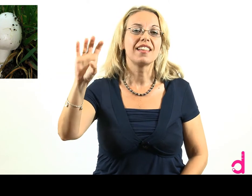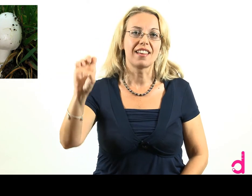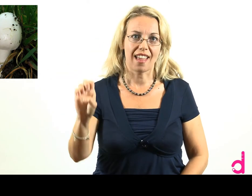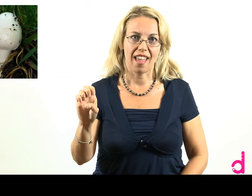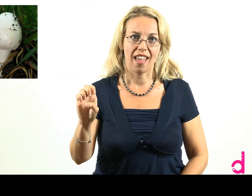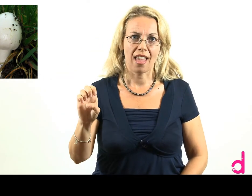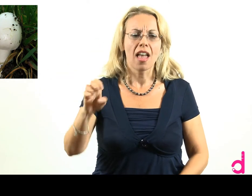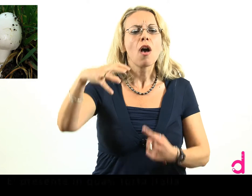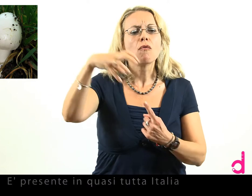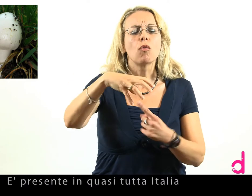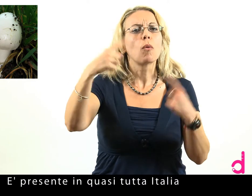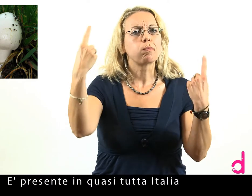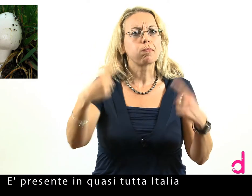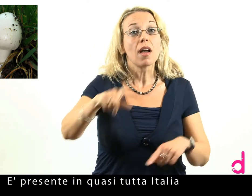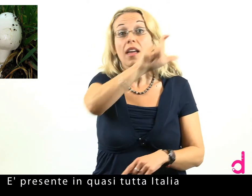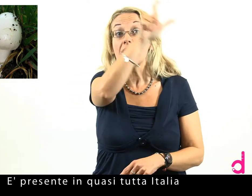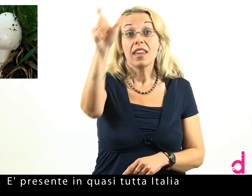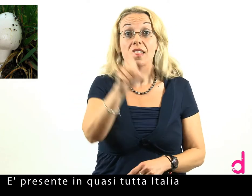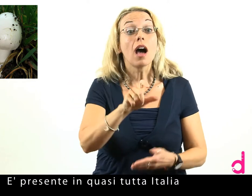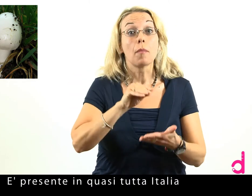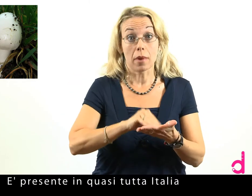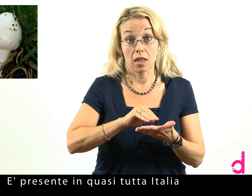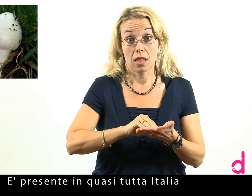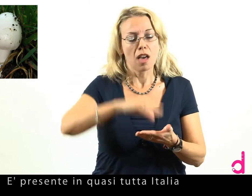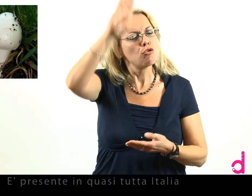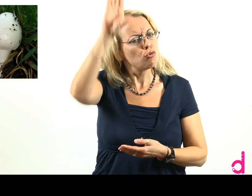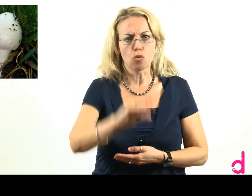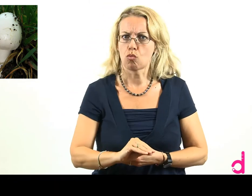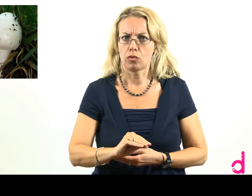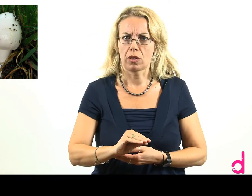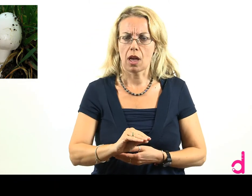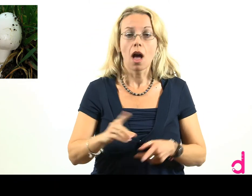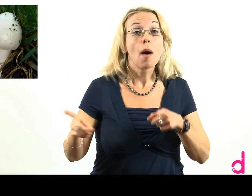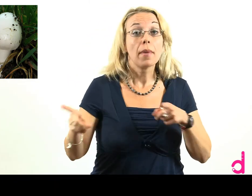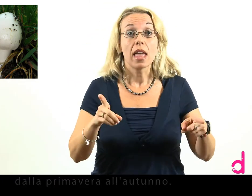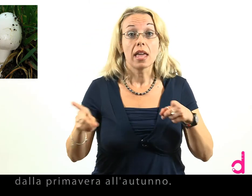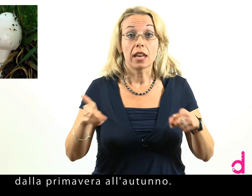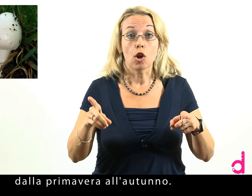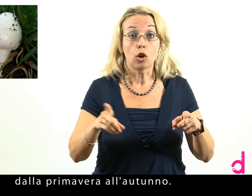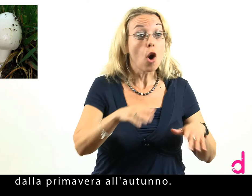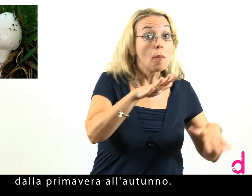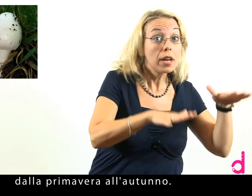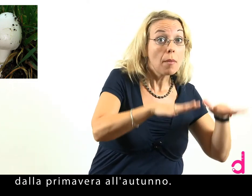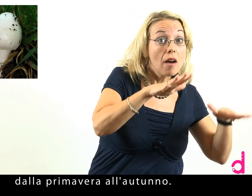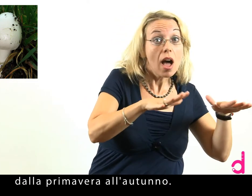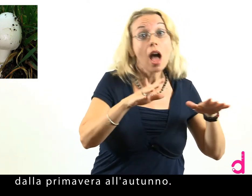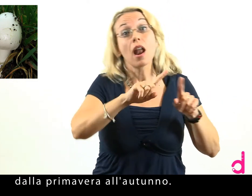È presente in quasi tutta Italia. Dalla primavera all'autunno